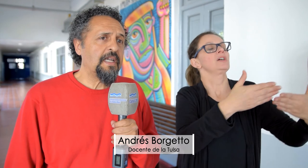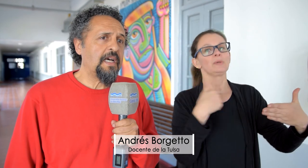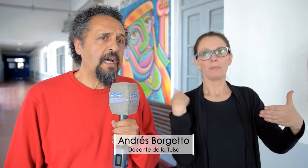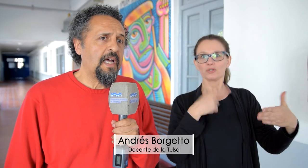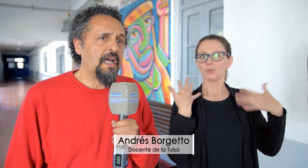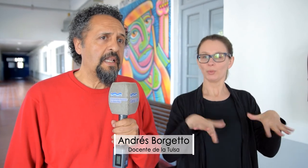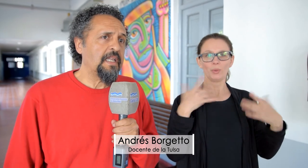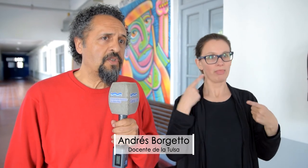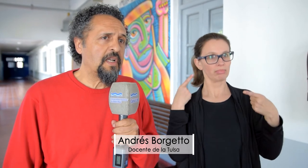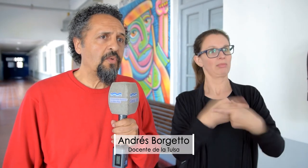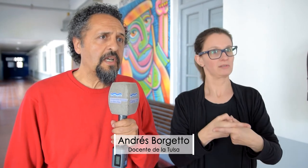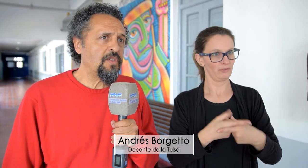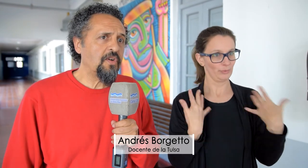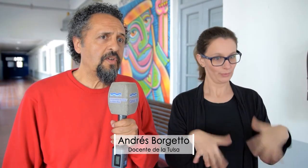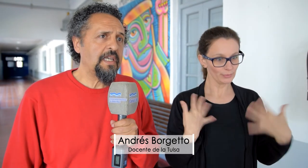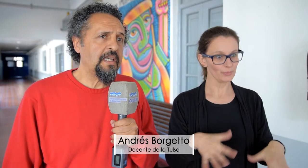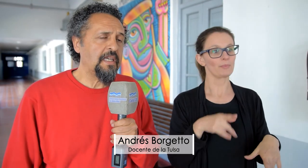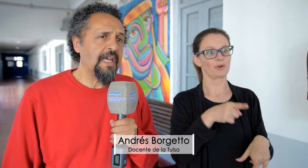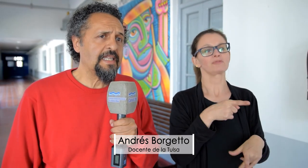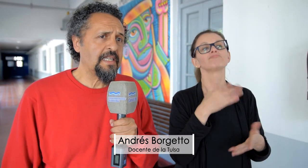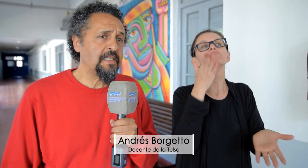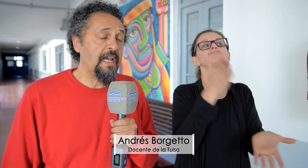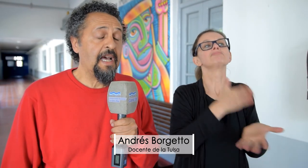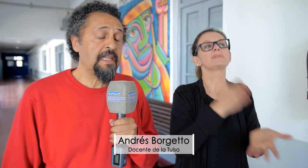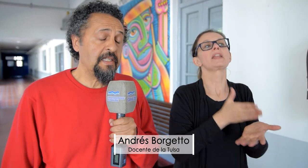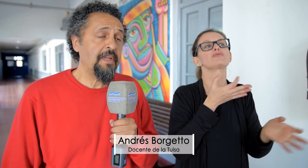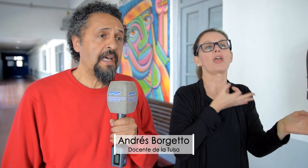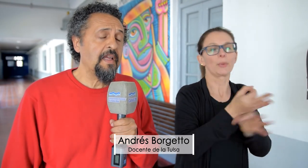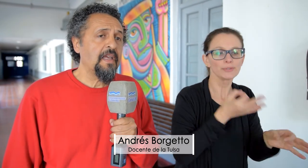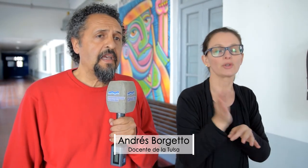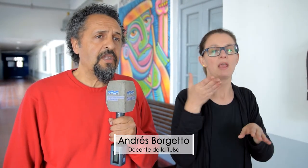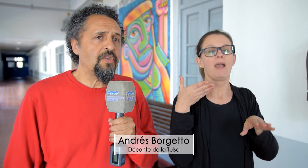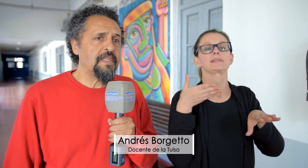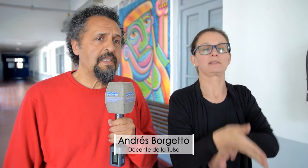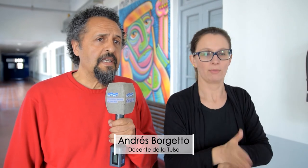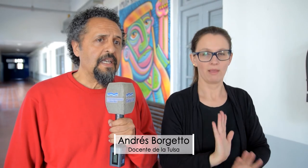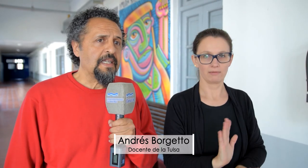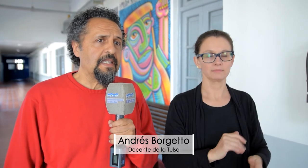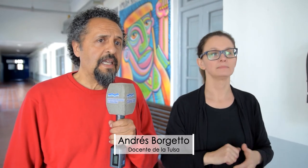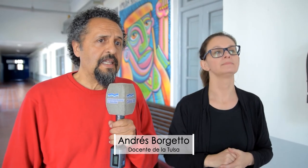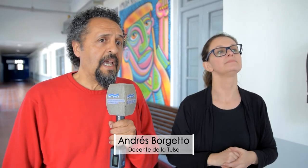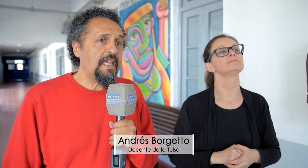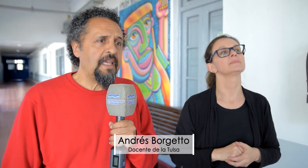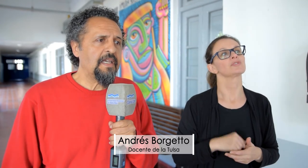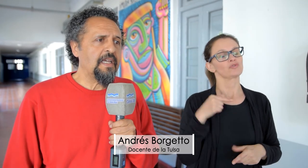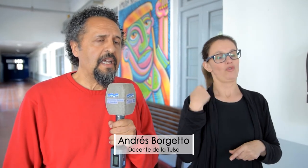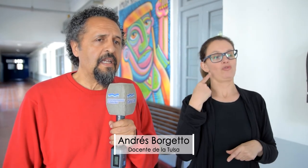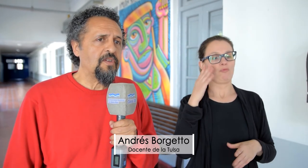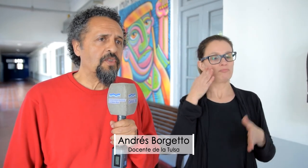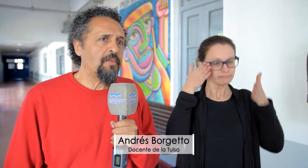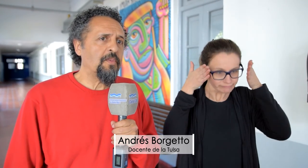apuesta al derecho a la educación y a la accesibilidad. Entonces desde ahí